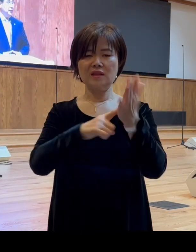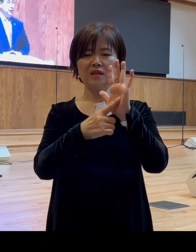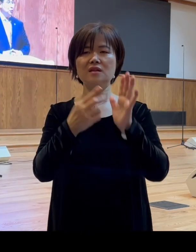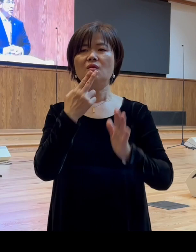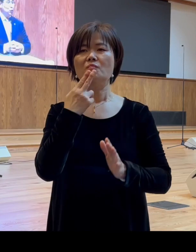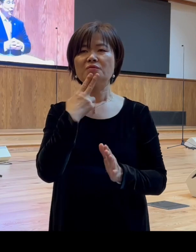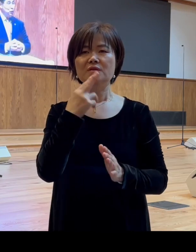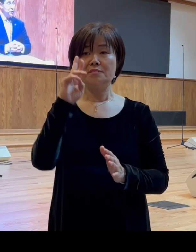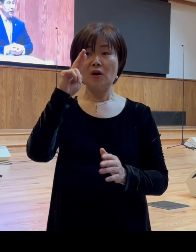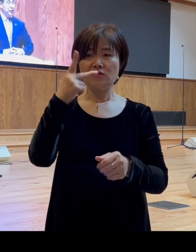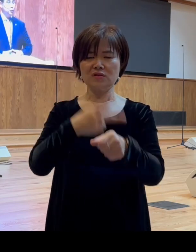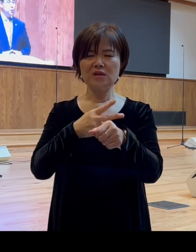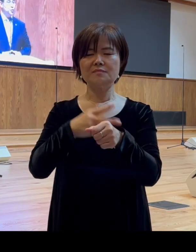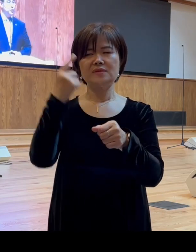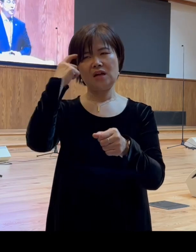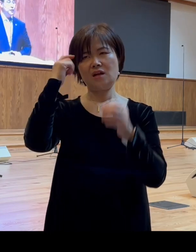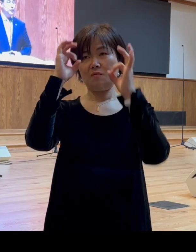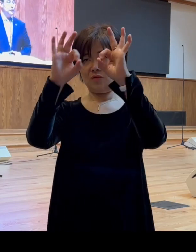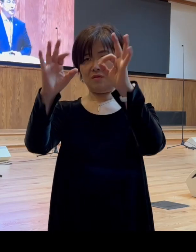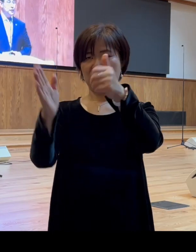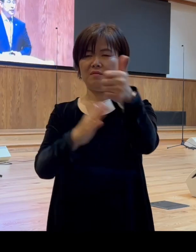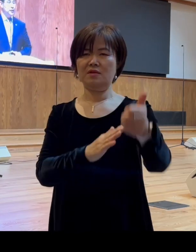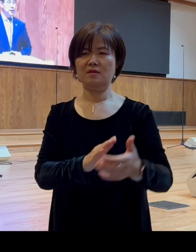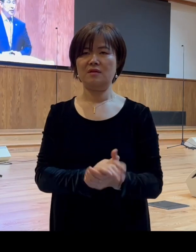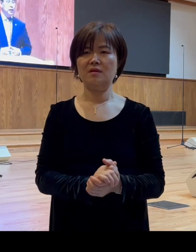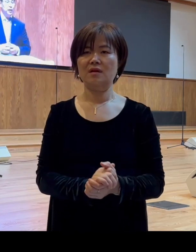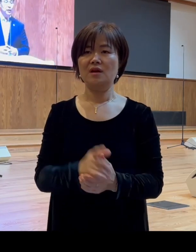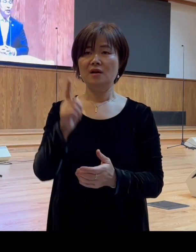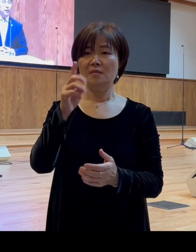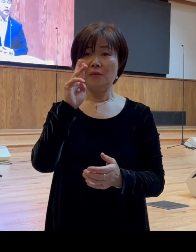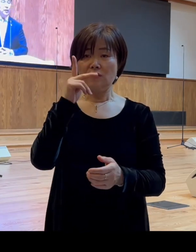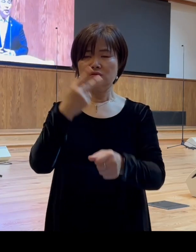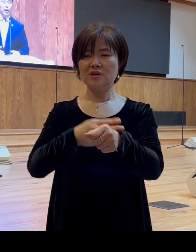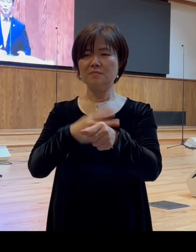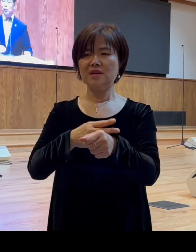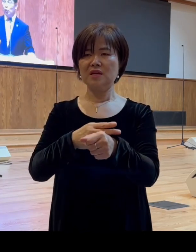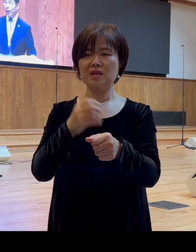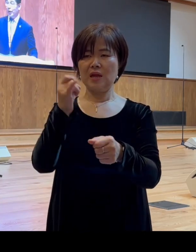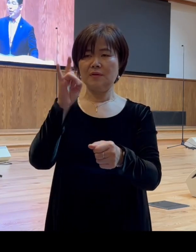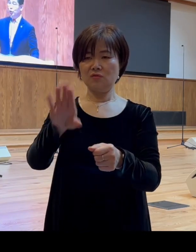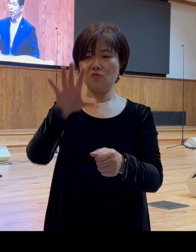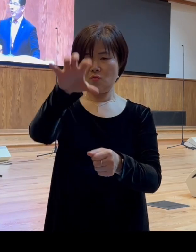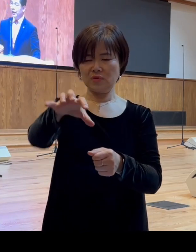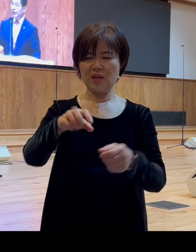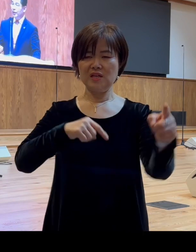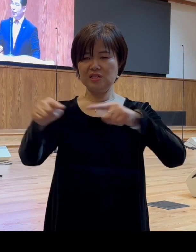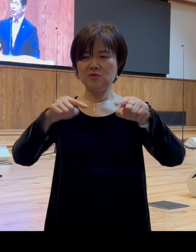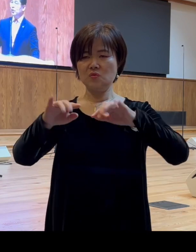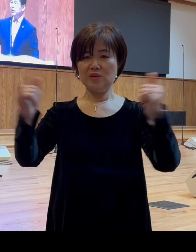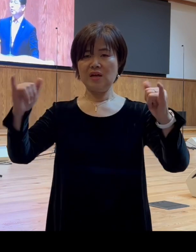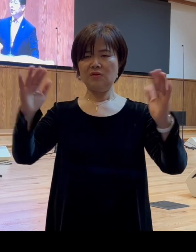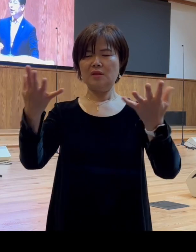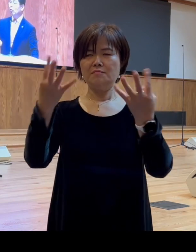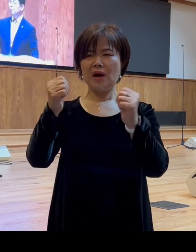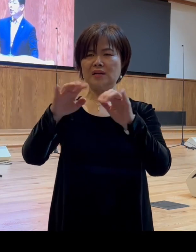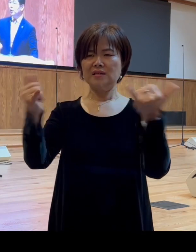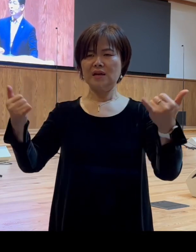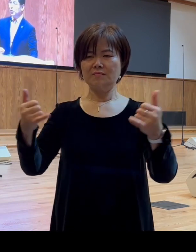사도바오를 생각해 보십시오 그가 이 에베소에 지도자된 여러 사람들의 권면을 쫓아서